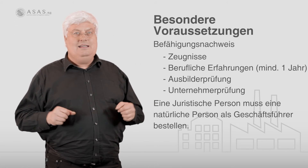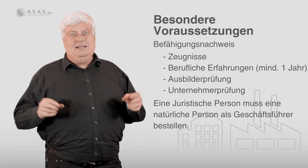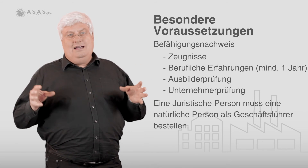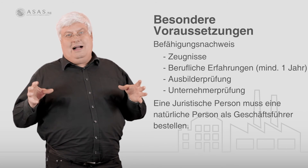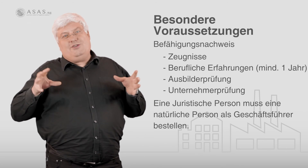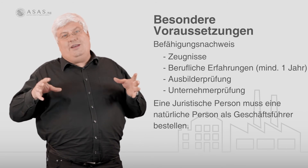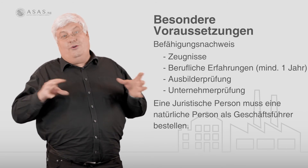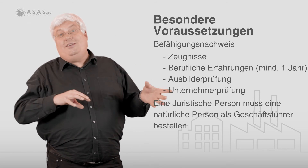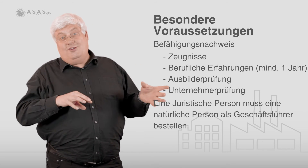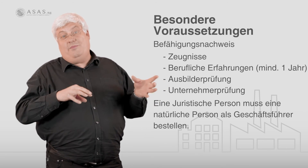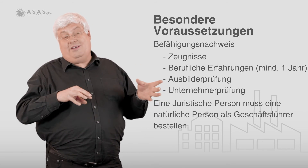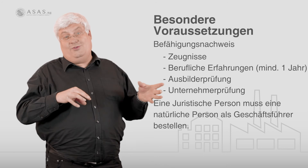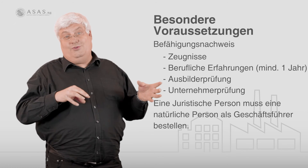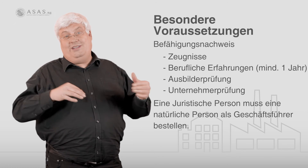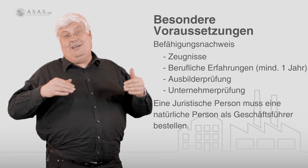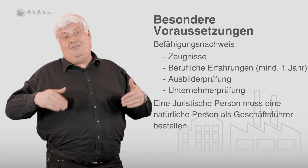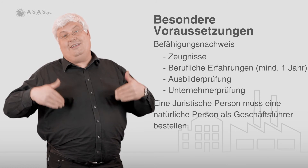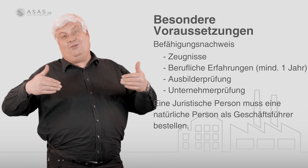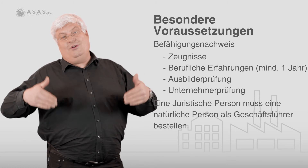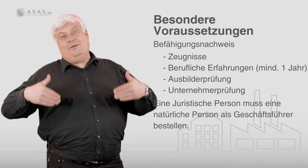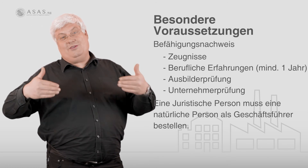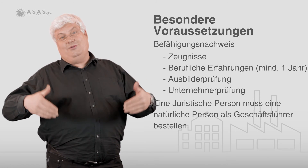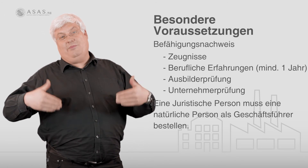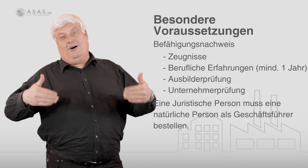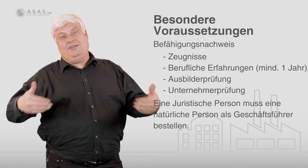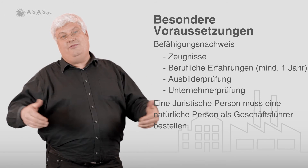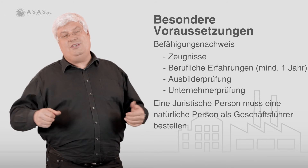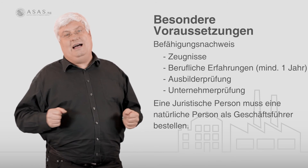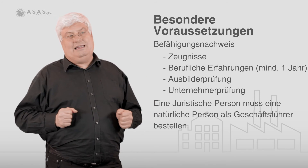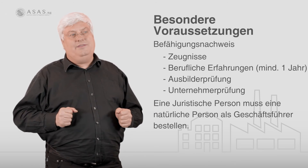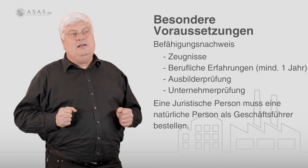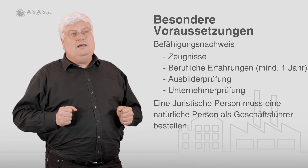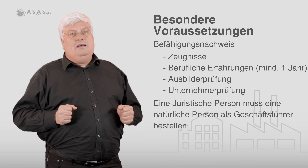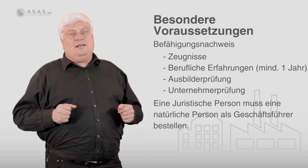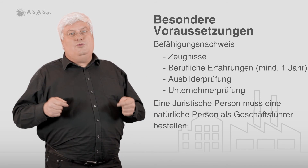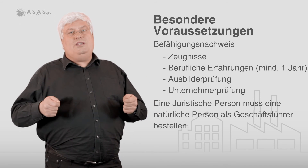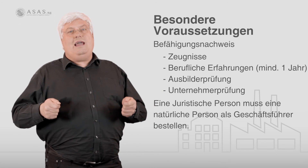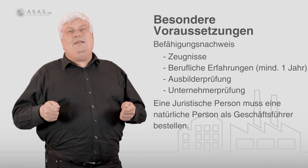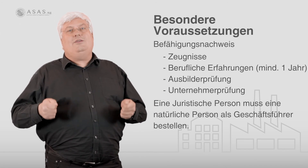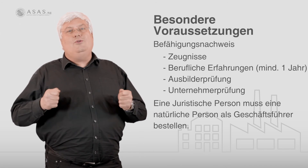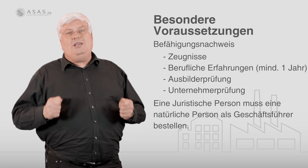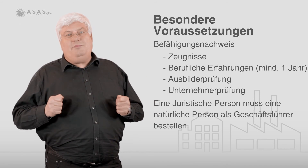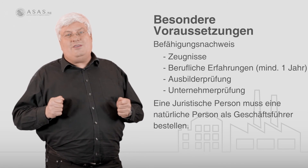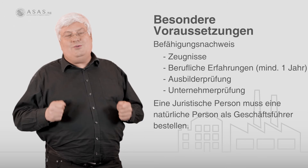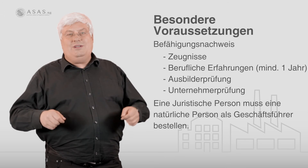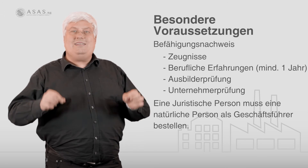also eine juristische Person, die ja wieder natürliche Personen braucht, die für sie handeln, dann muss ich eine natürliche Person als